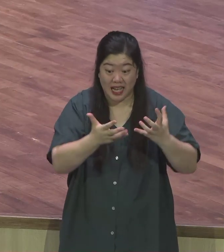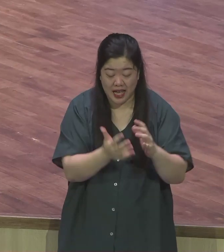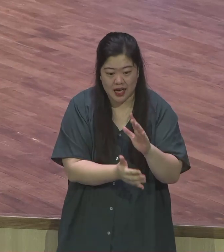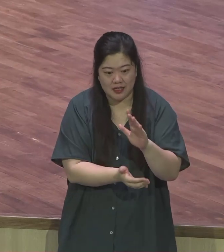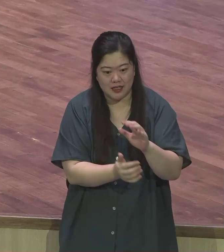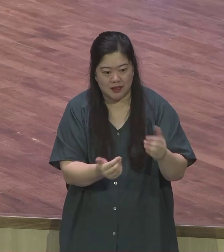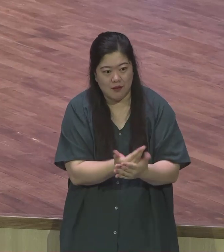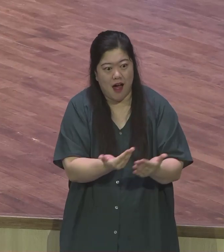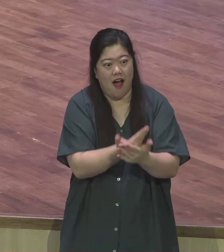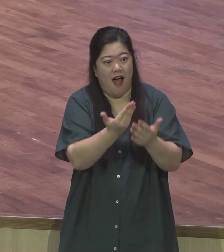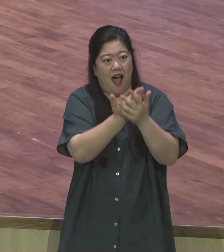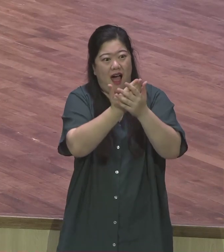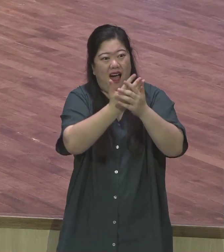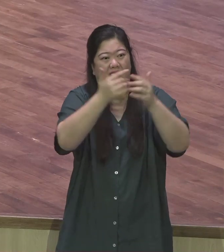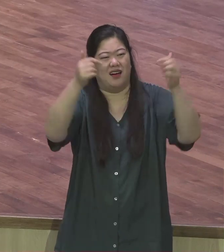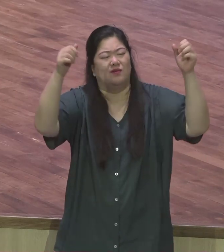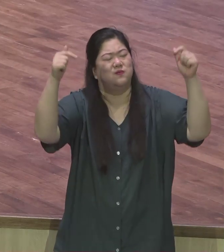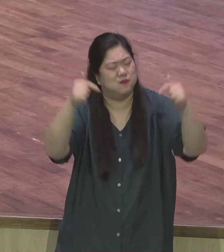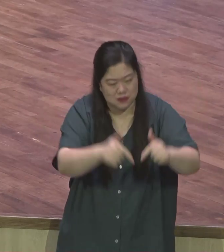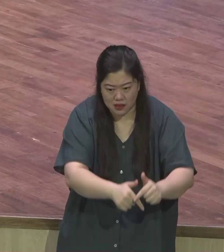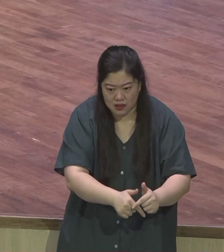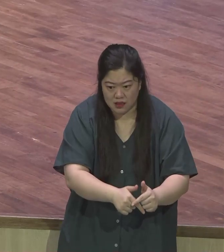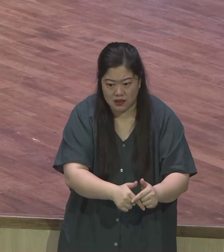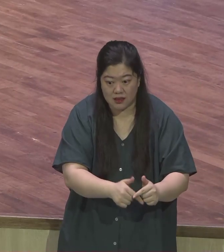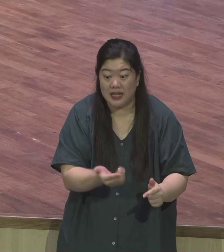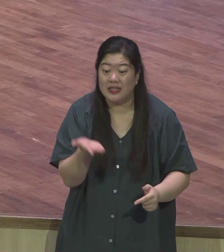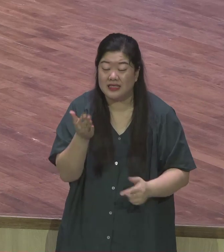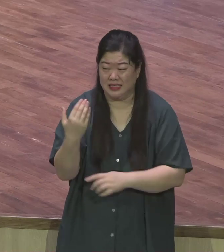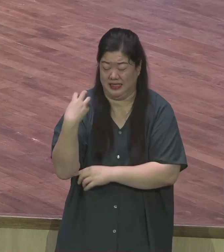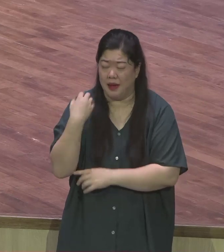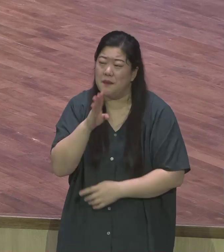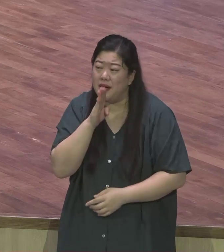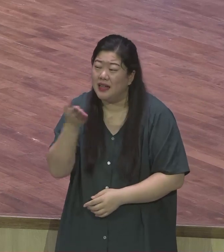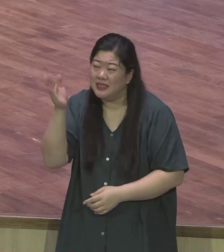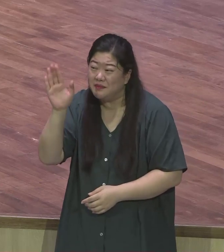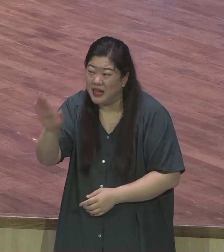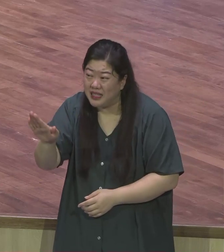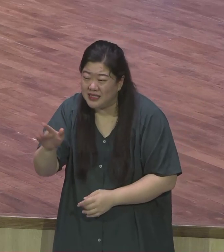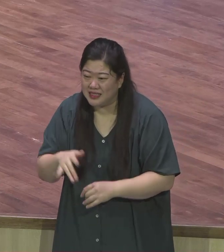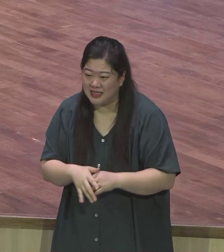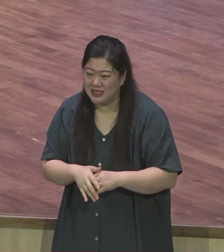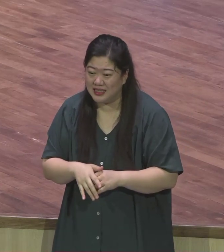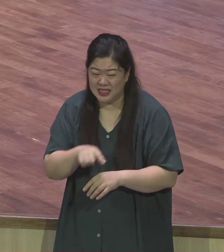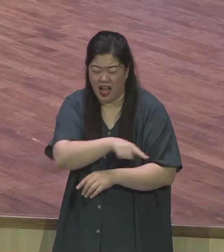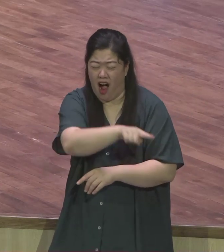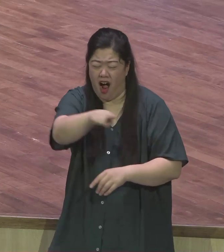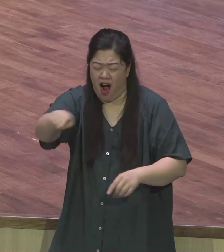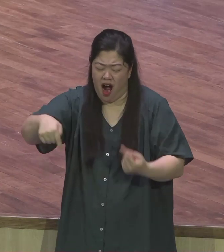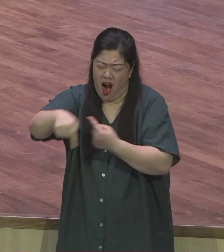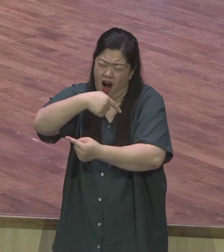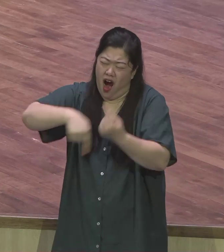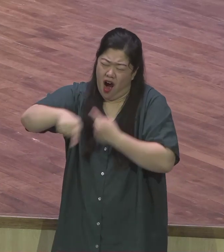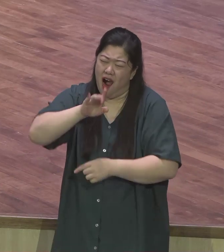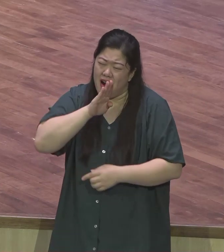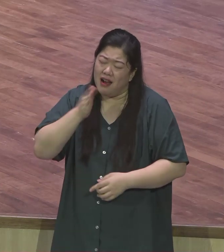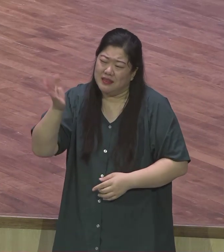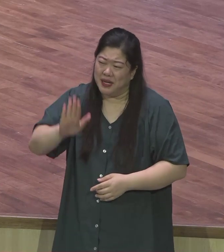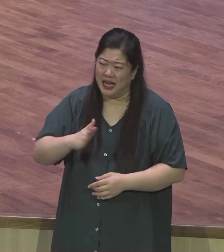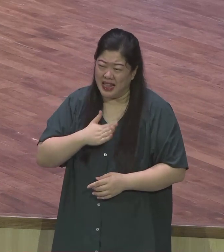그런데 정작 아주 작은 것 사소한 것 세밀한 것까지도 간섭하시는 하나님의 세밀하심을